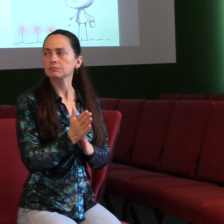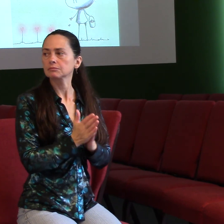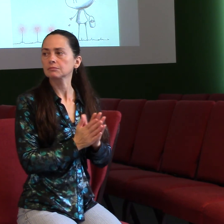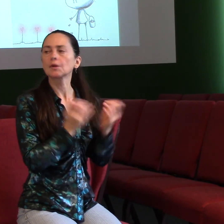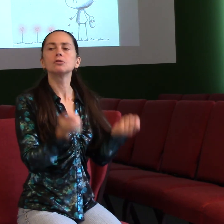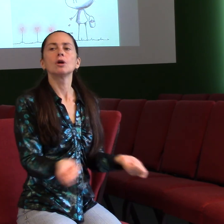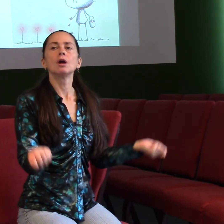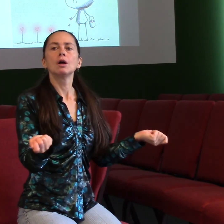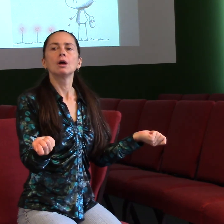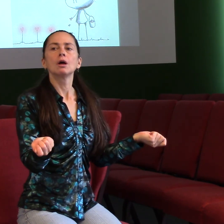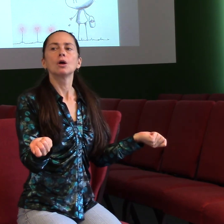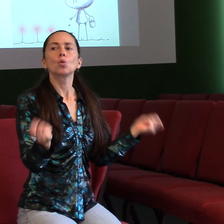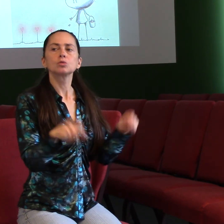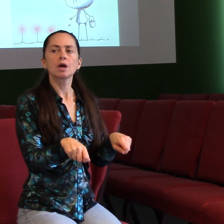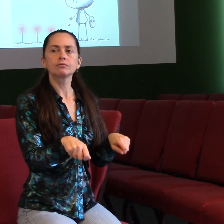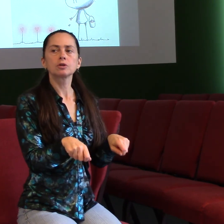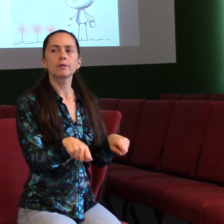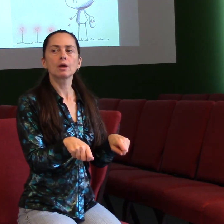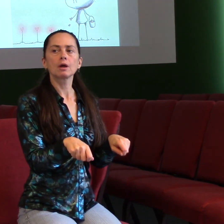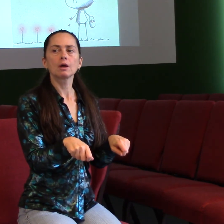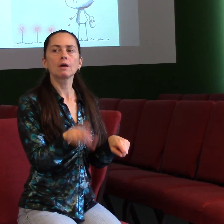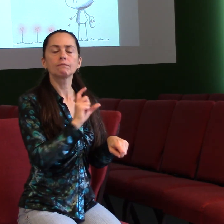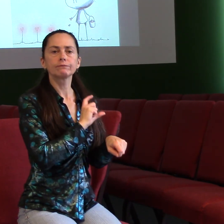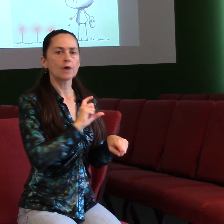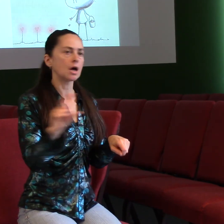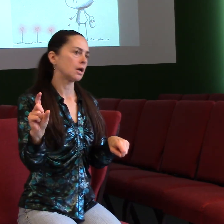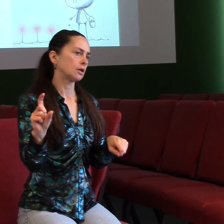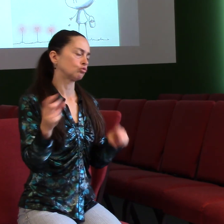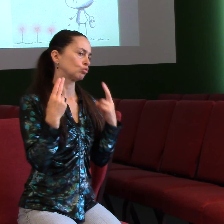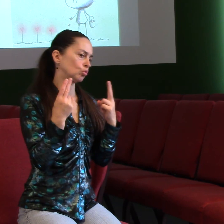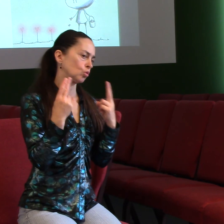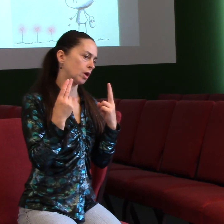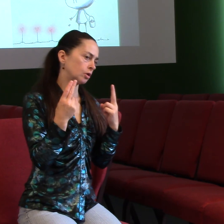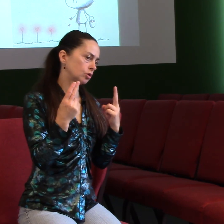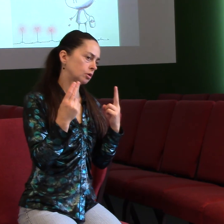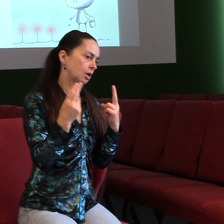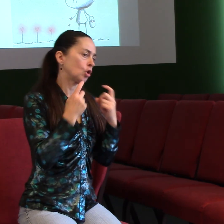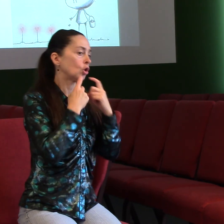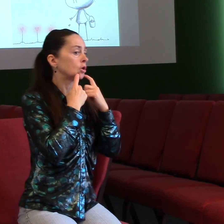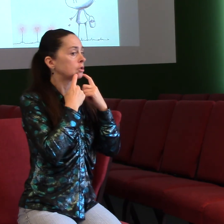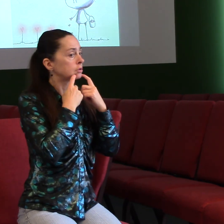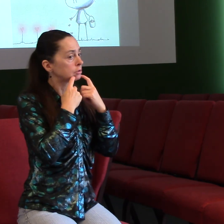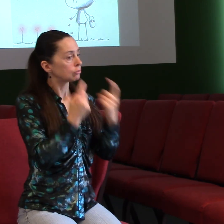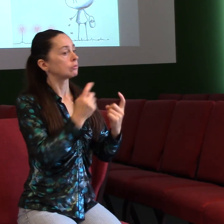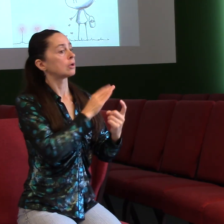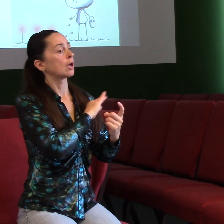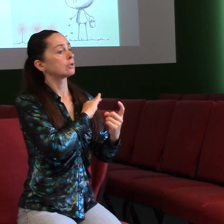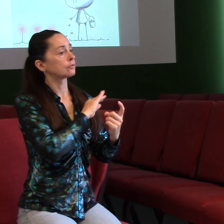ale který je hrozně moc důležitý. A nezarmocujte svatého ducha božího, jehož pečeť nesete pro den